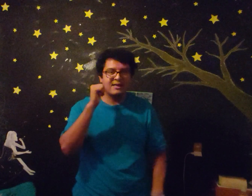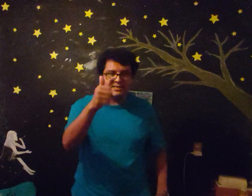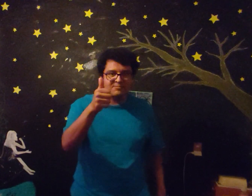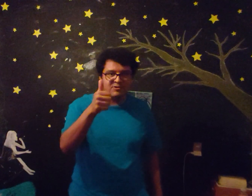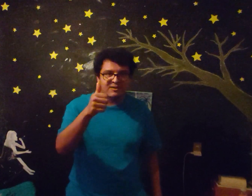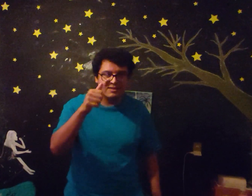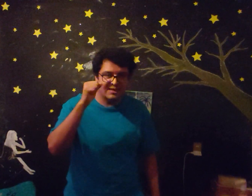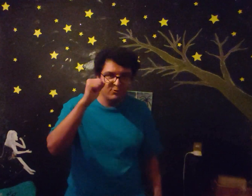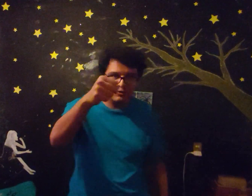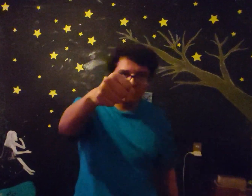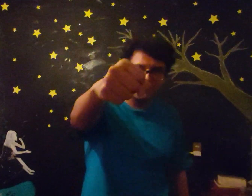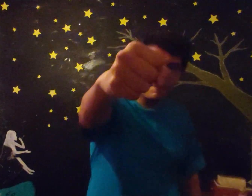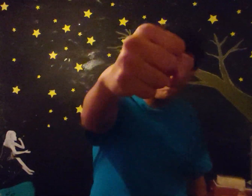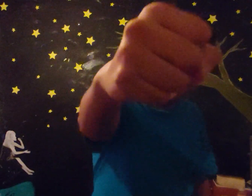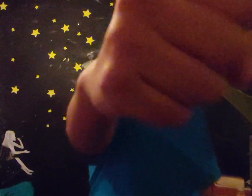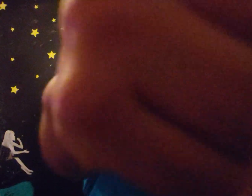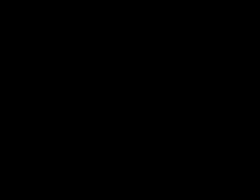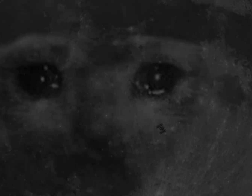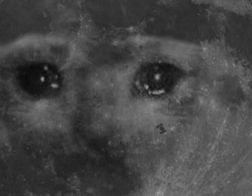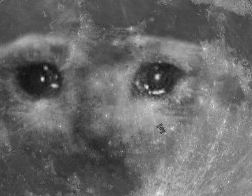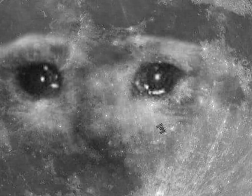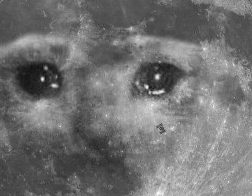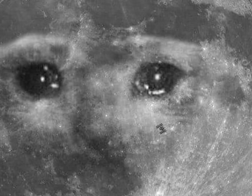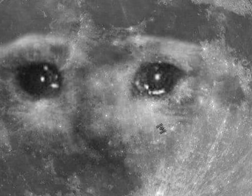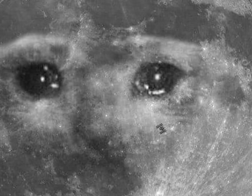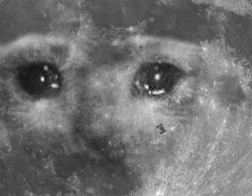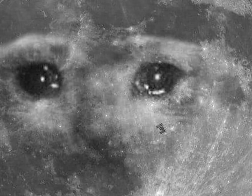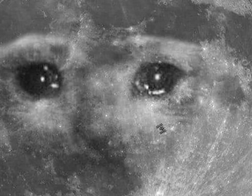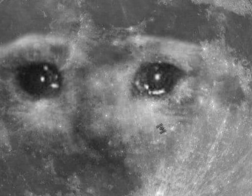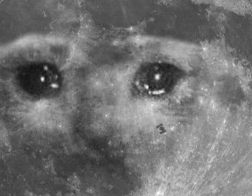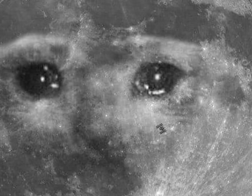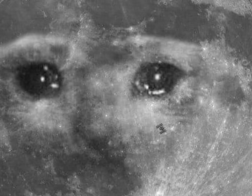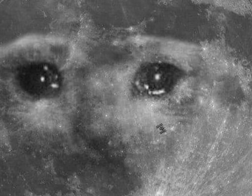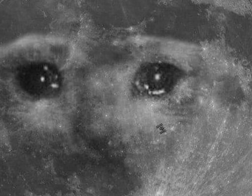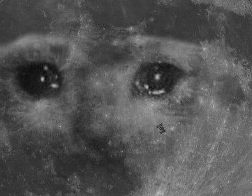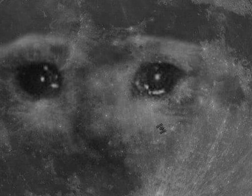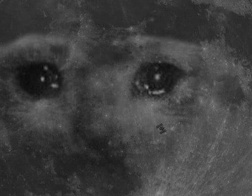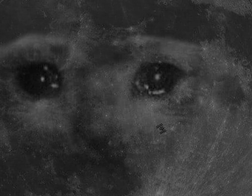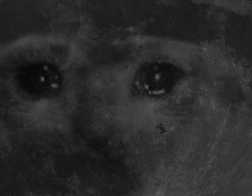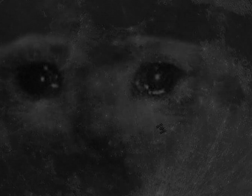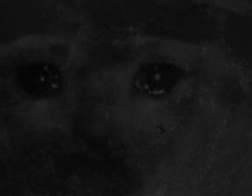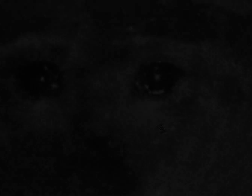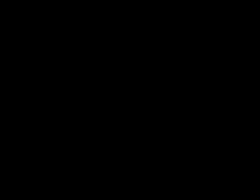gracias por ver Saludos Música Y Y Y